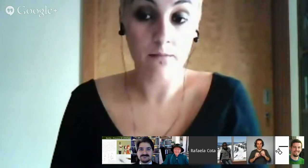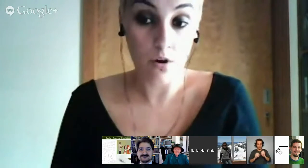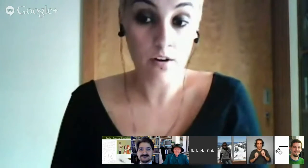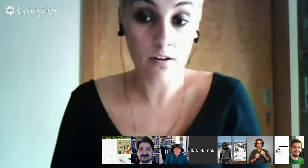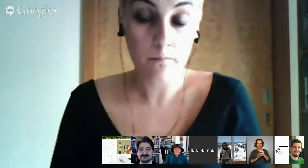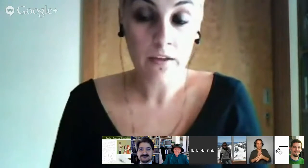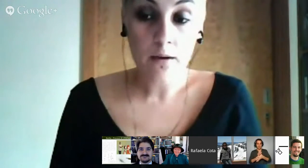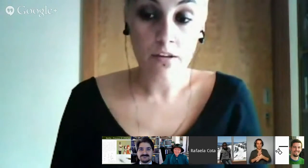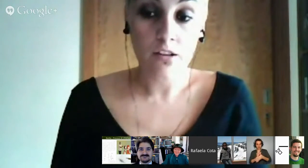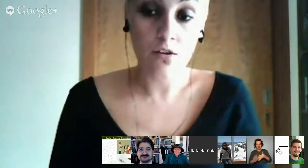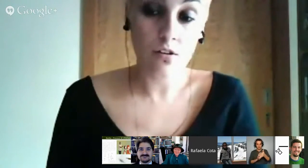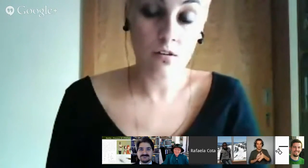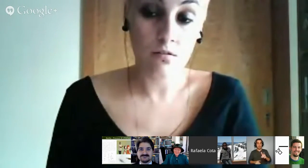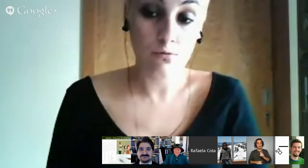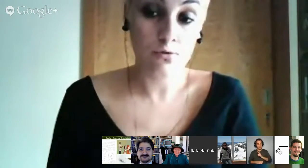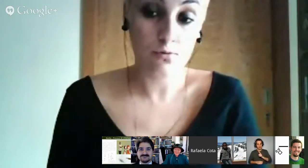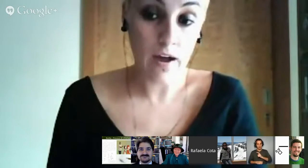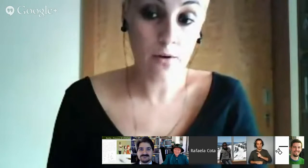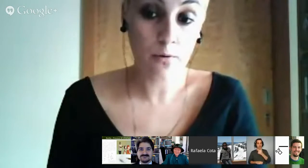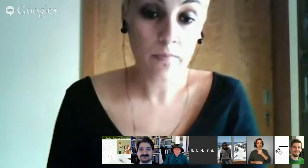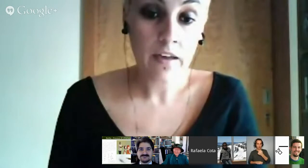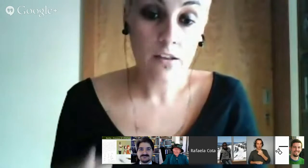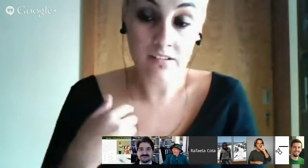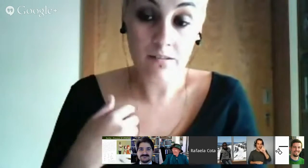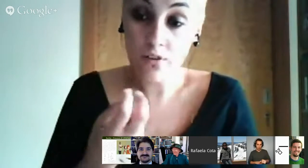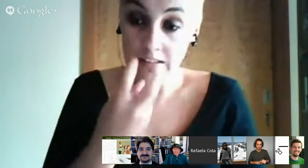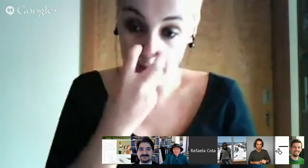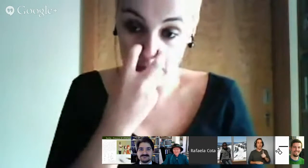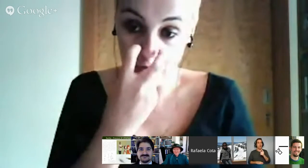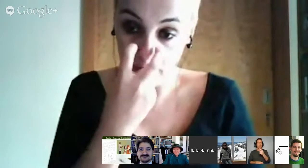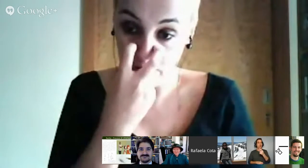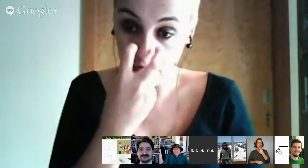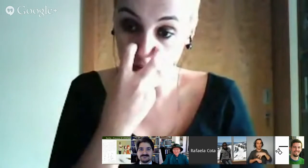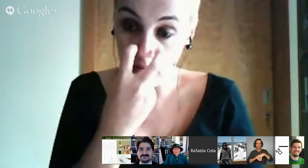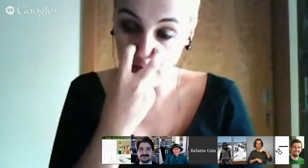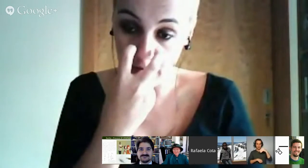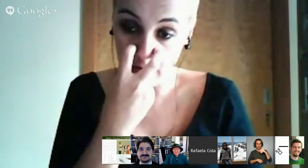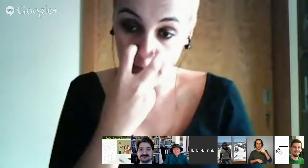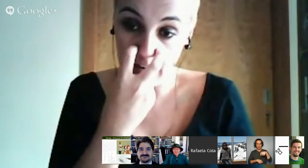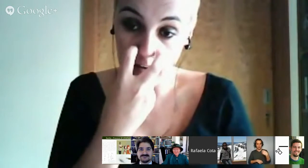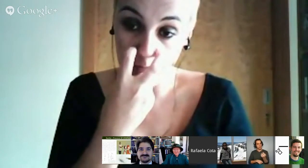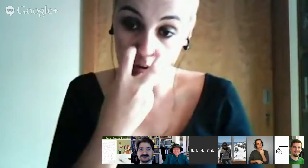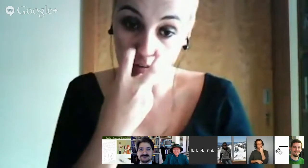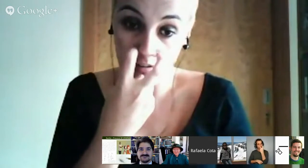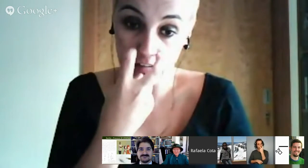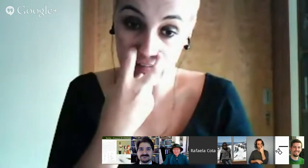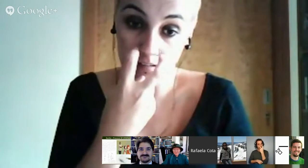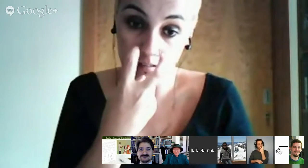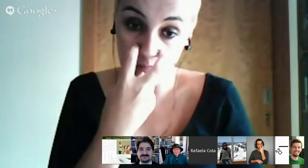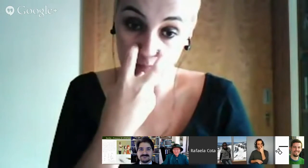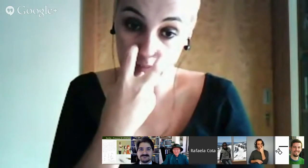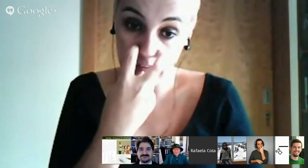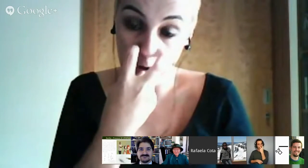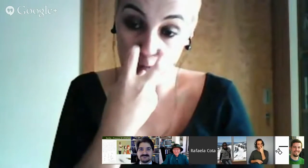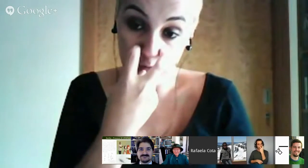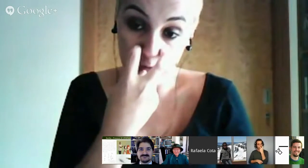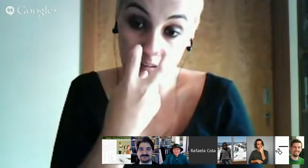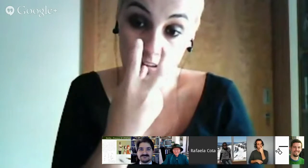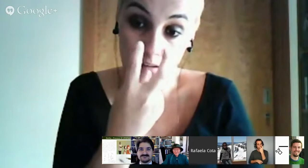Sueco. Nós, em Portugal, temos este nome gestual para o Peraran Borgo. Não sei se será o mesmo no Brasil,